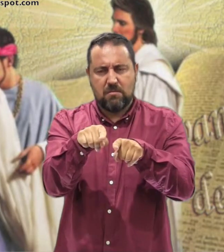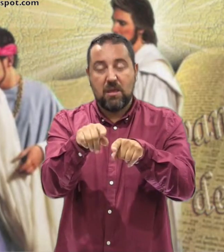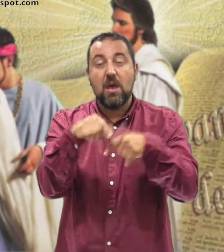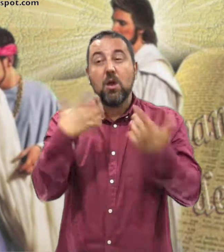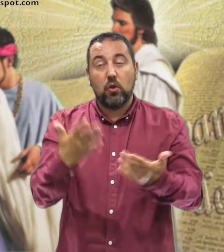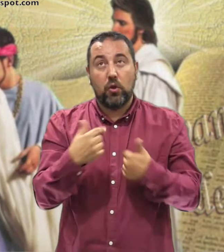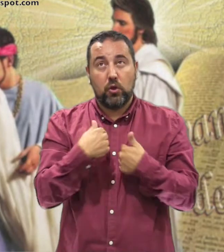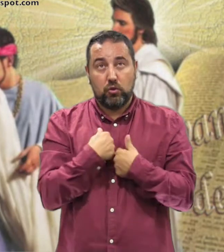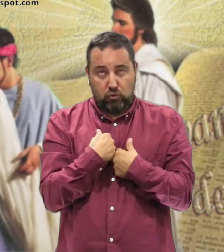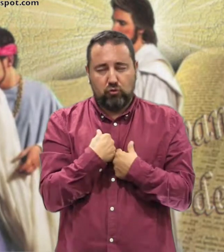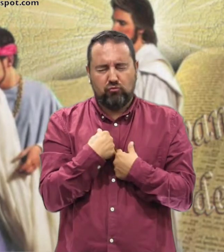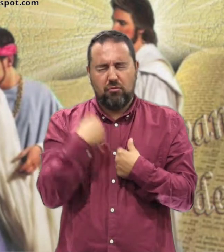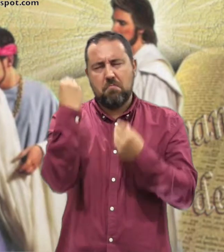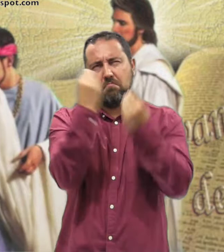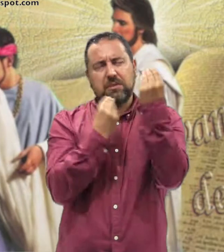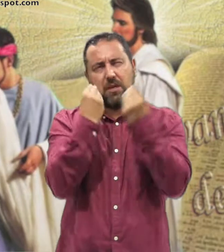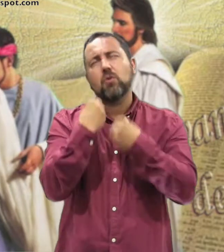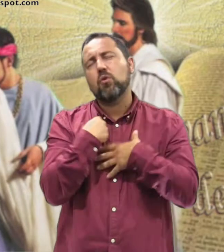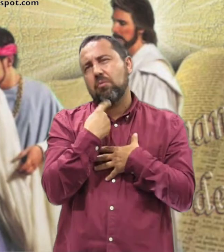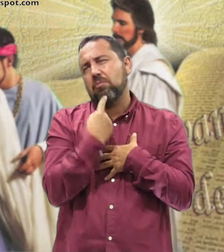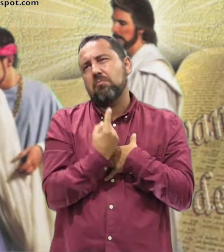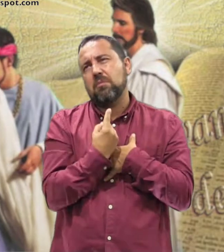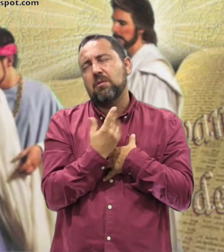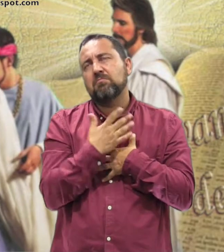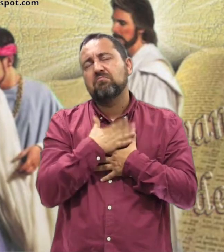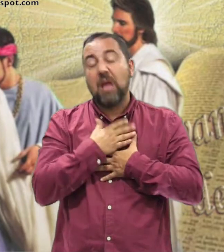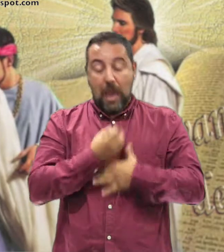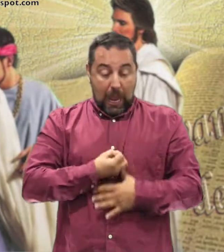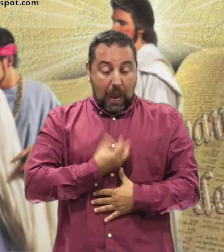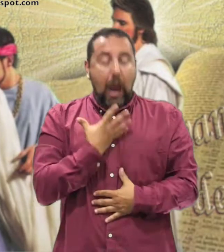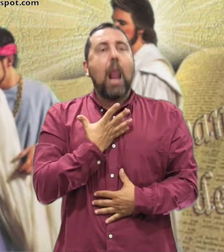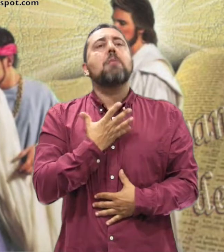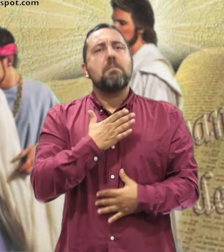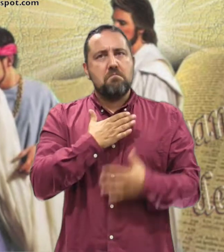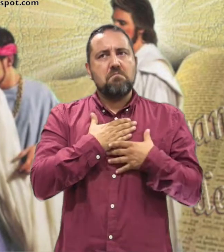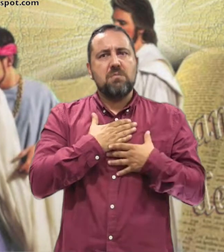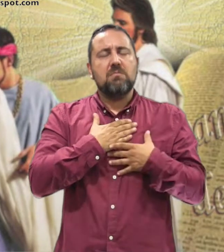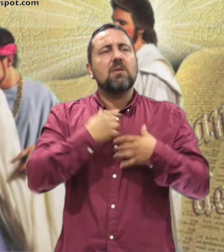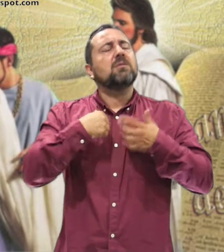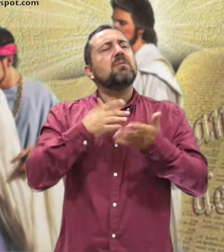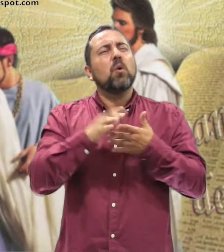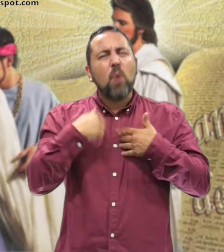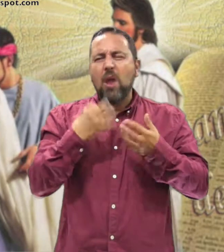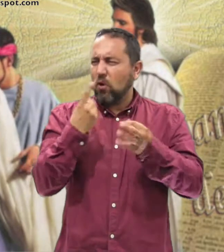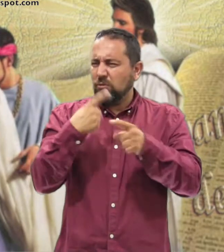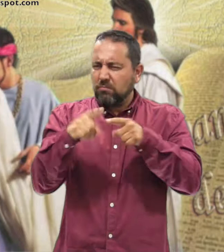bienes Y entonces Me diré a mí mismo Alma mía Tienes